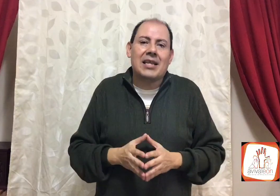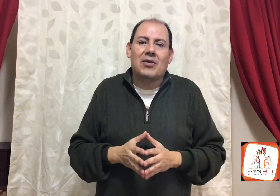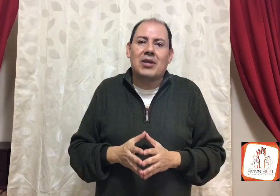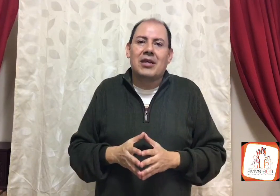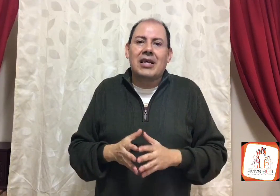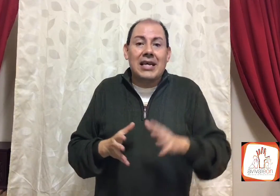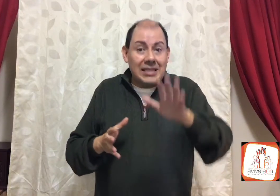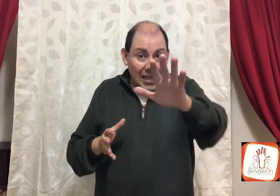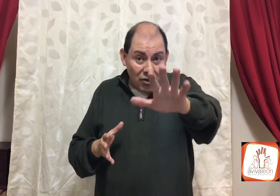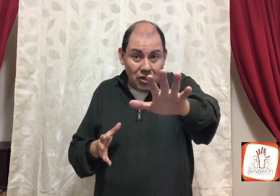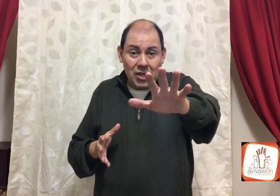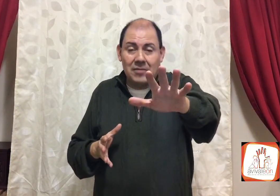de hoy, esta noche.